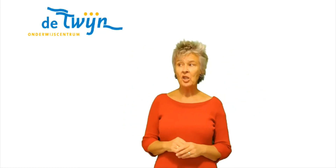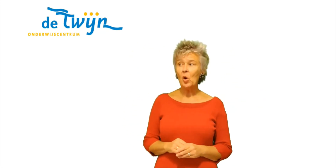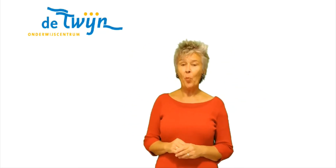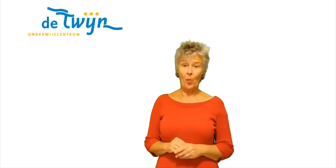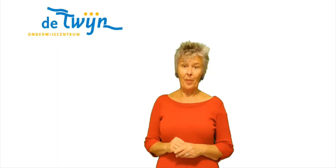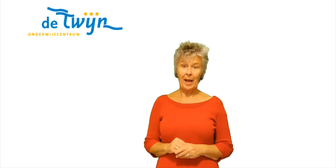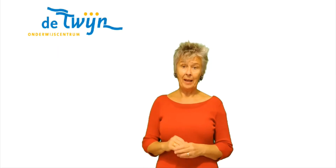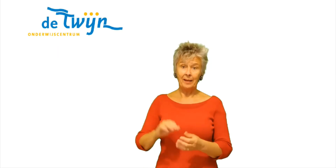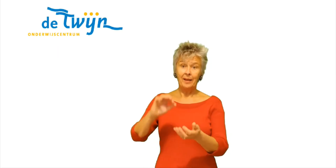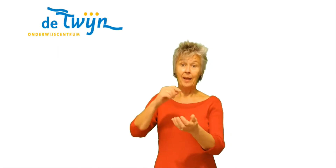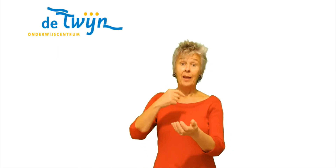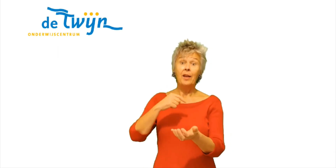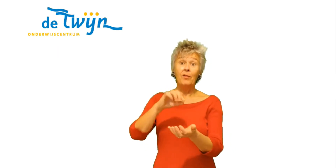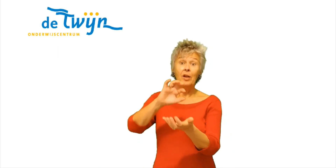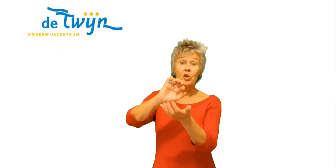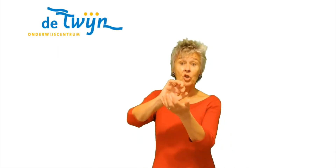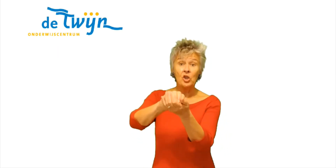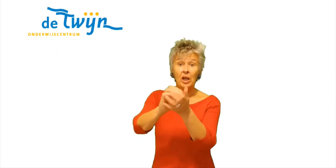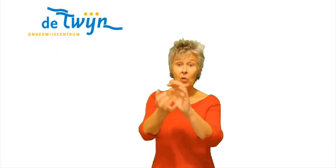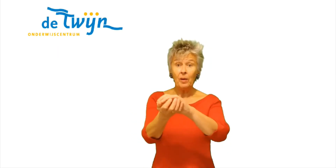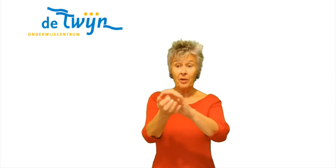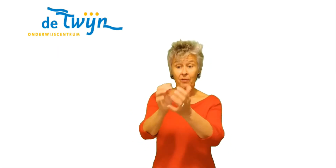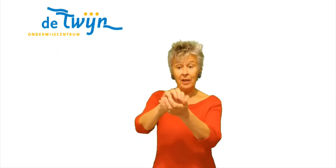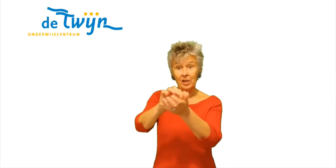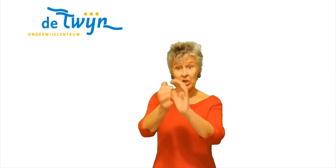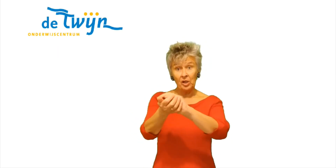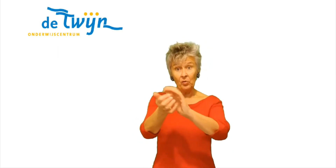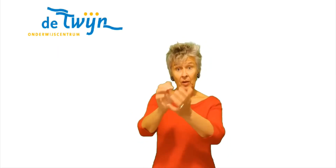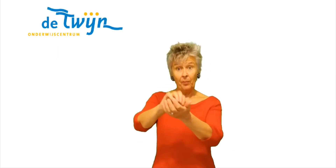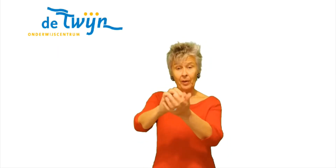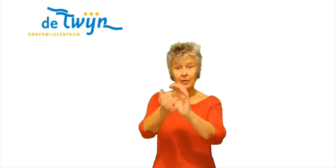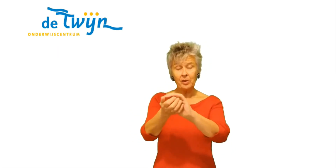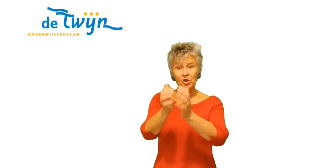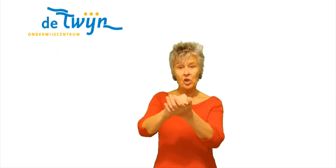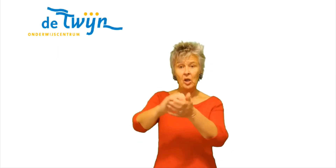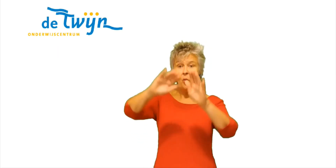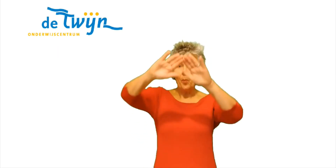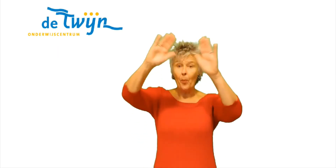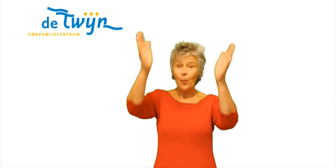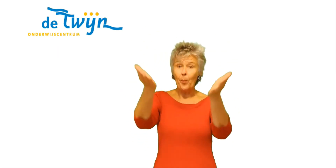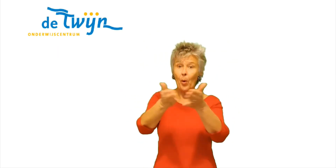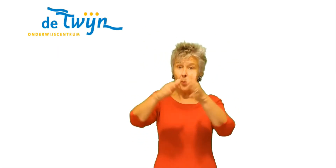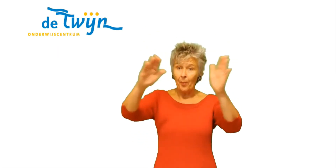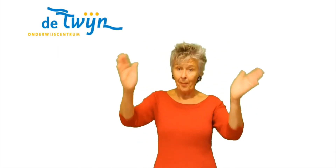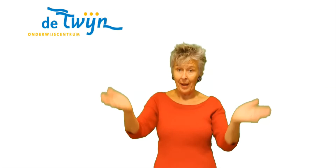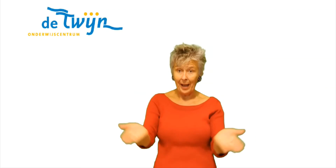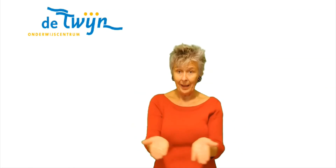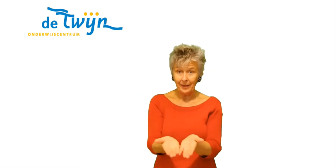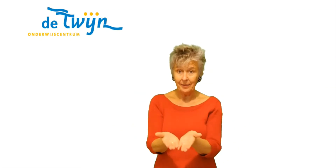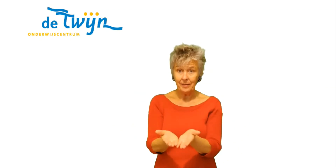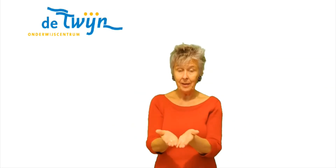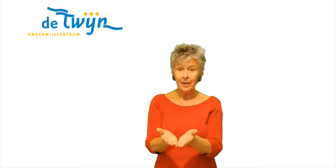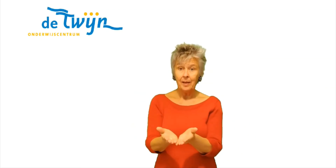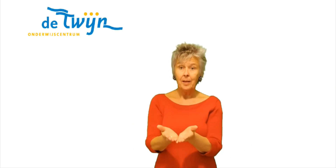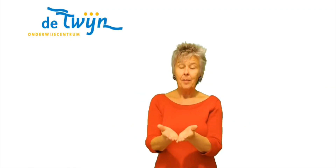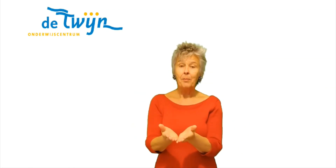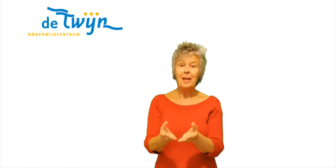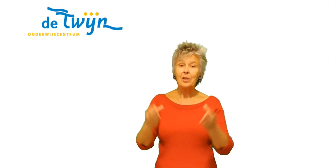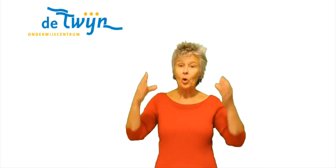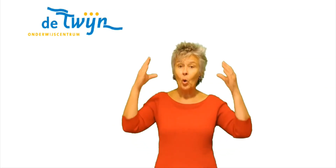sneeuwpop maken Ik wil een sneeuw Heb je weer die sneeuw die je pakt Sneeuwpop maken Met een